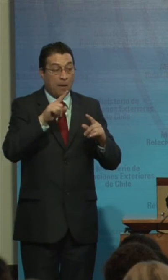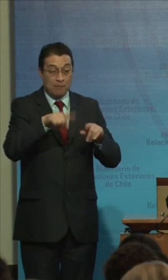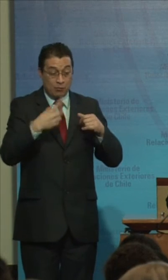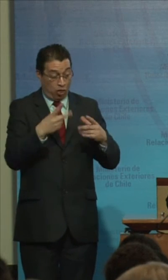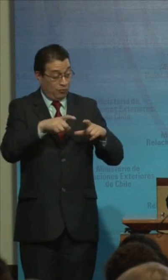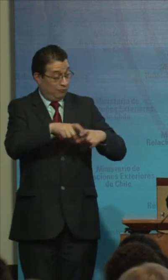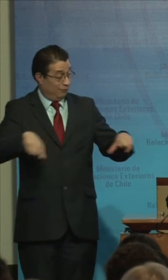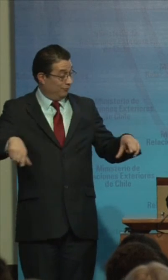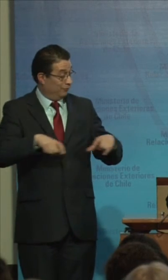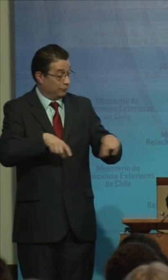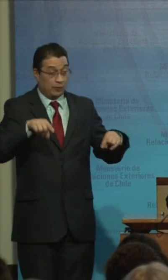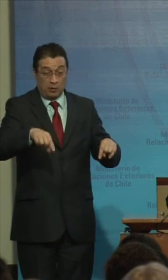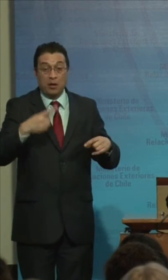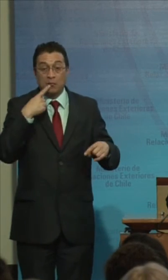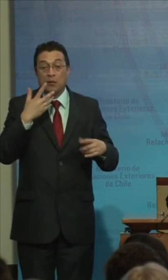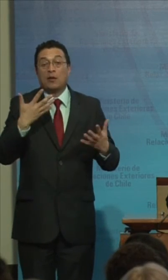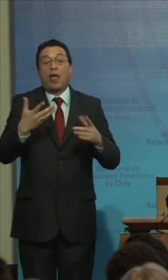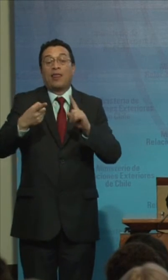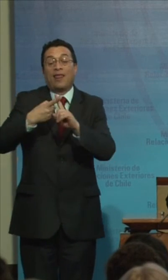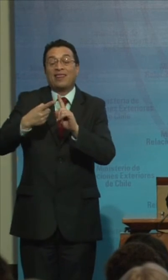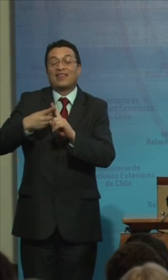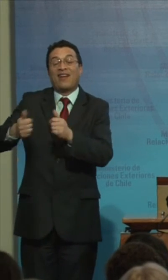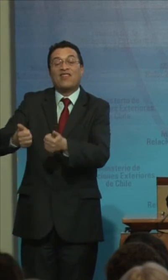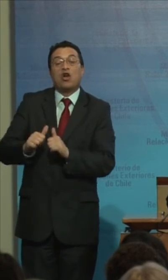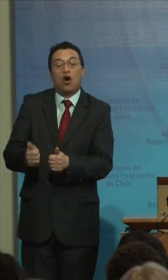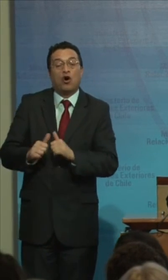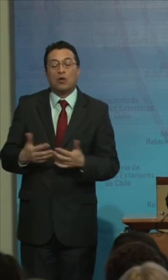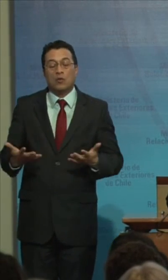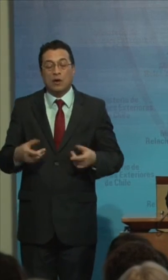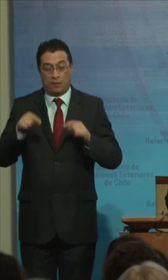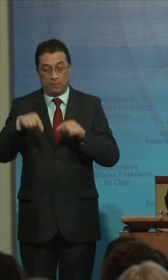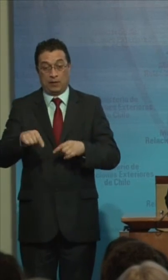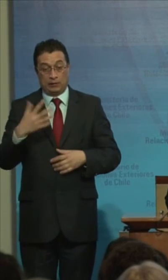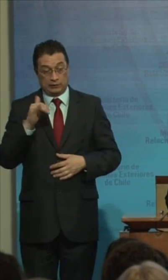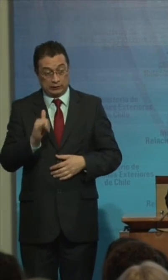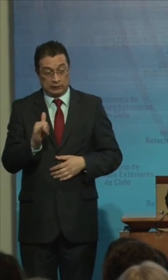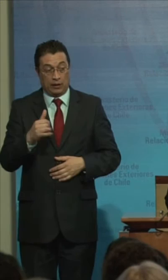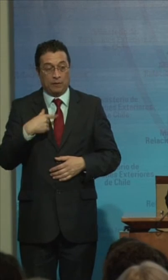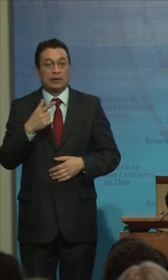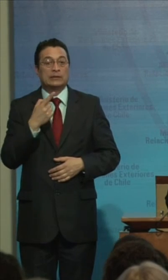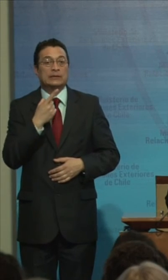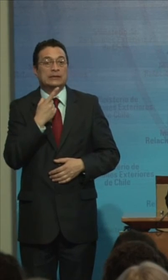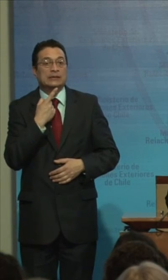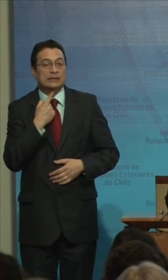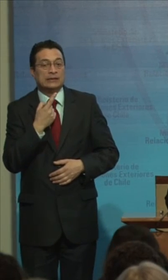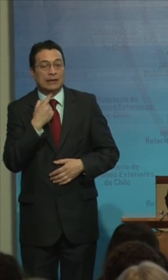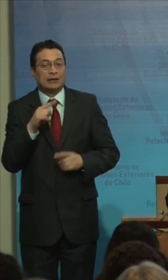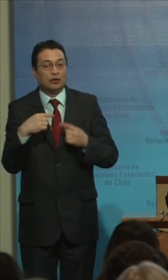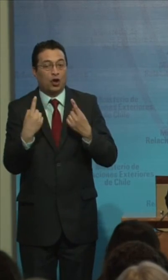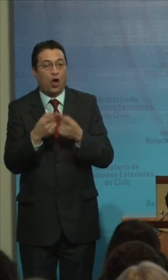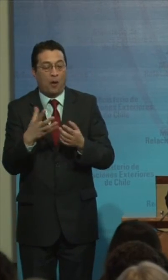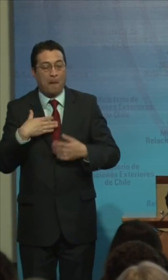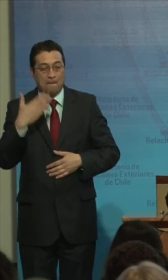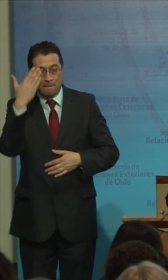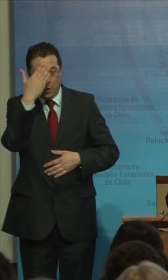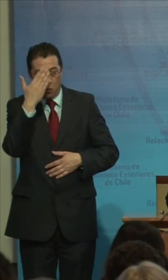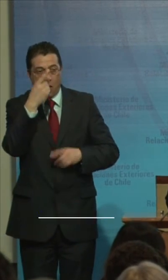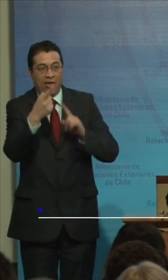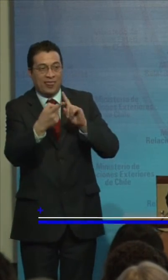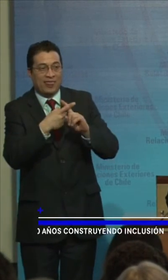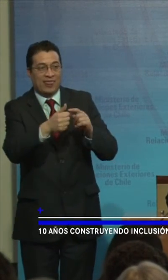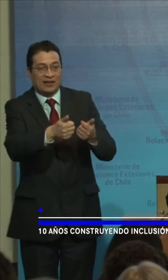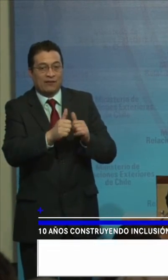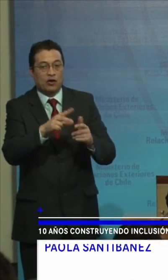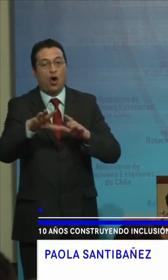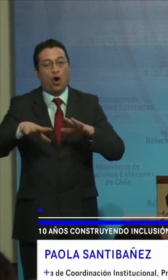Tenía que ver Con destacar logros Y desafíos Me parece que Pese a que la tentación De preocuparnos De los desafíos Y de las